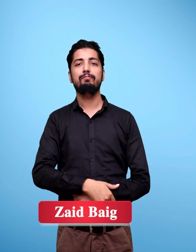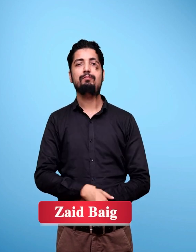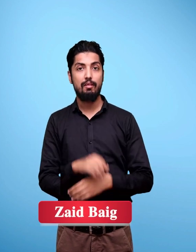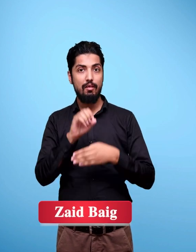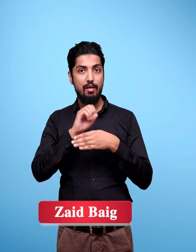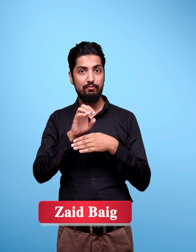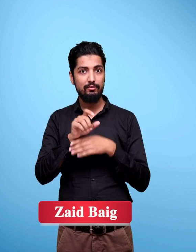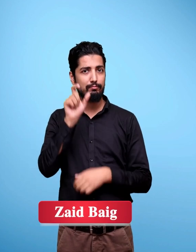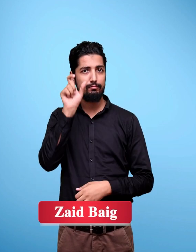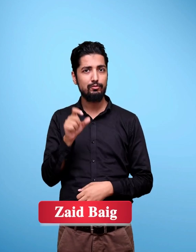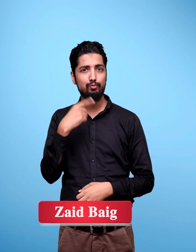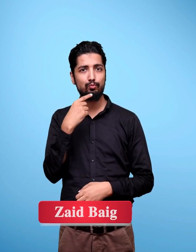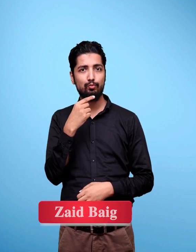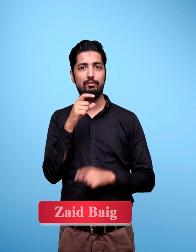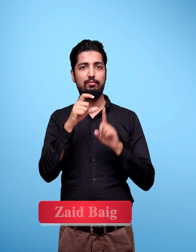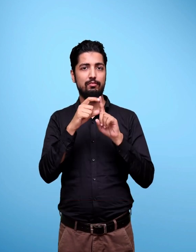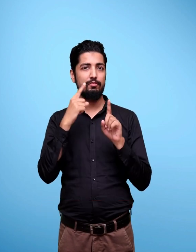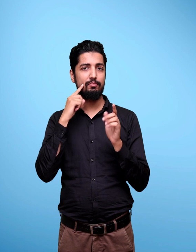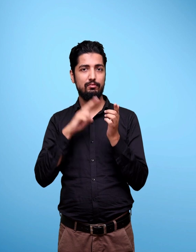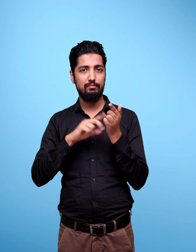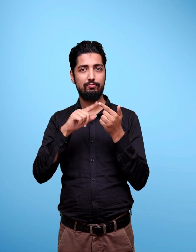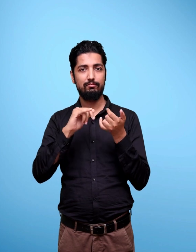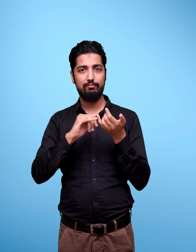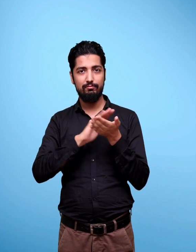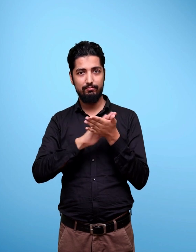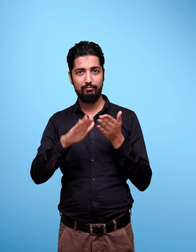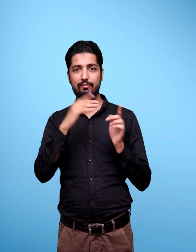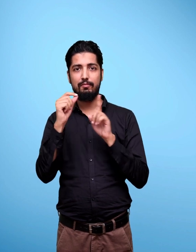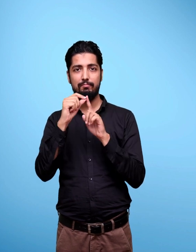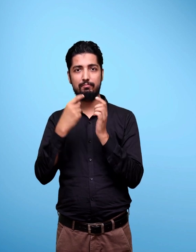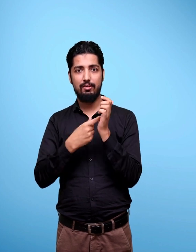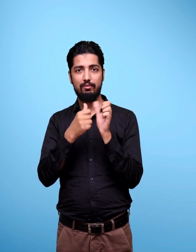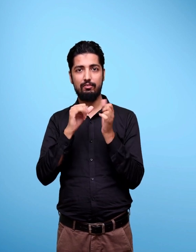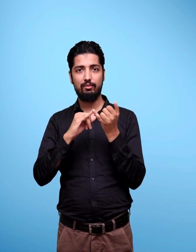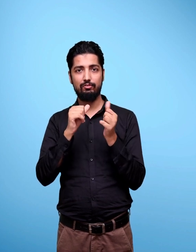Advisor Dinesh Prasad Saklani